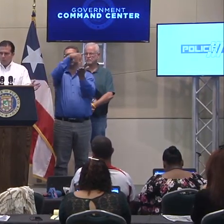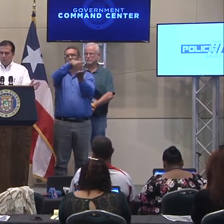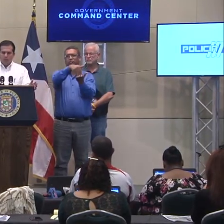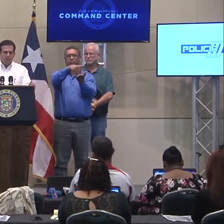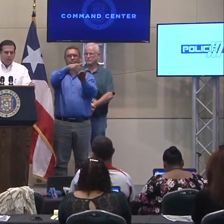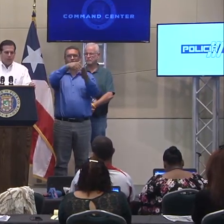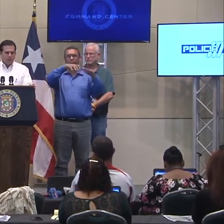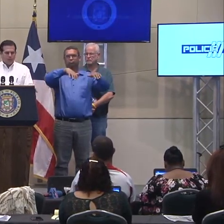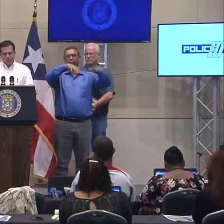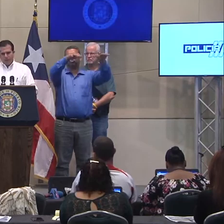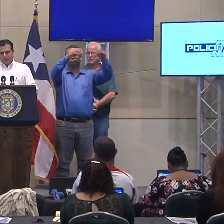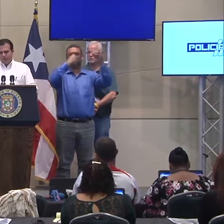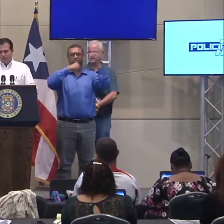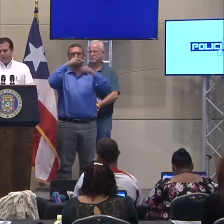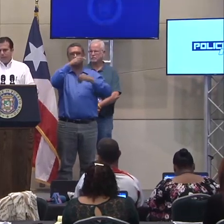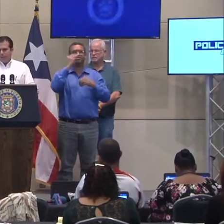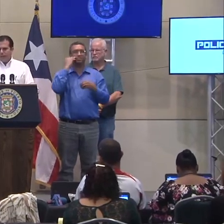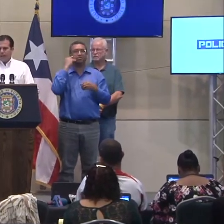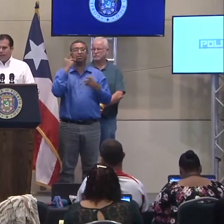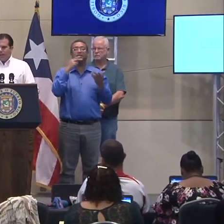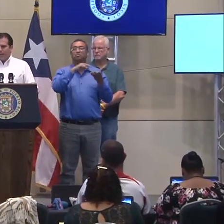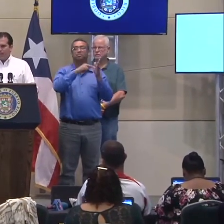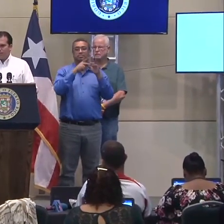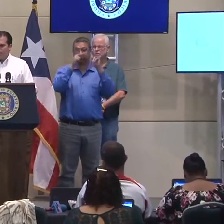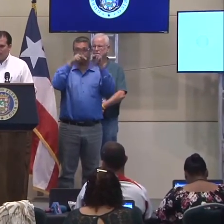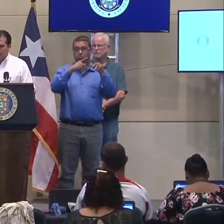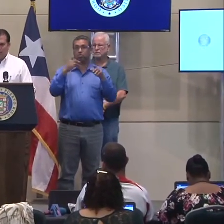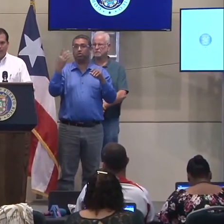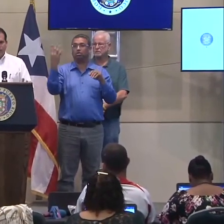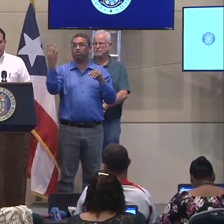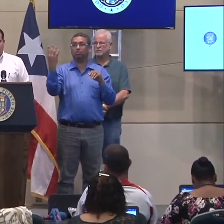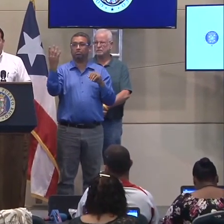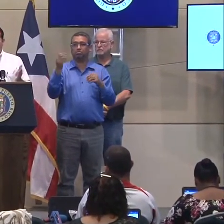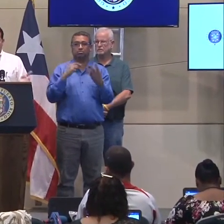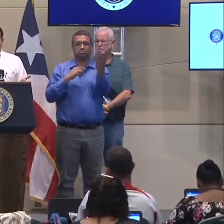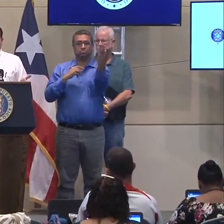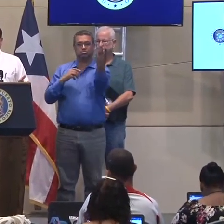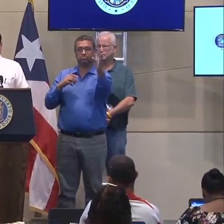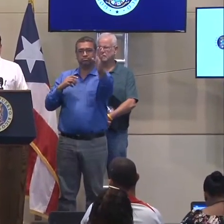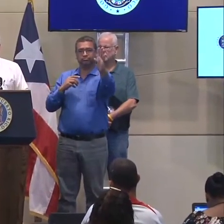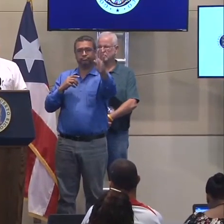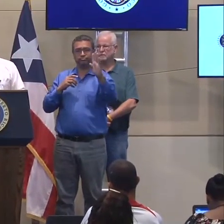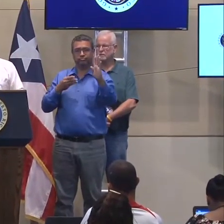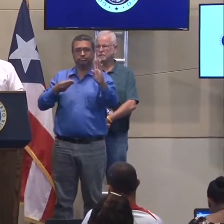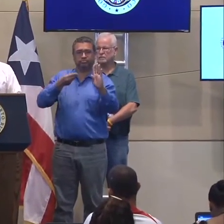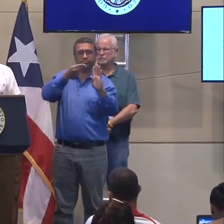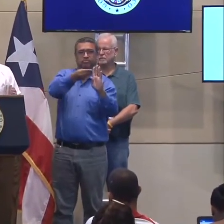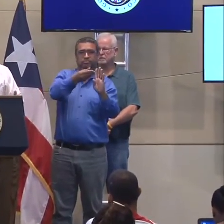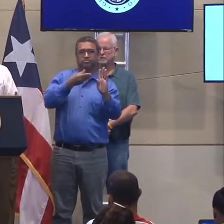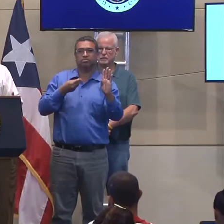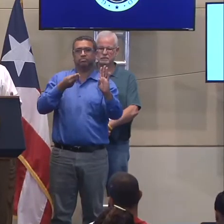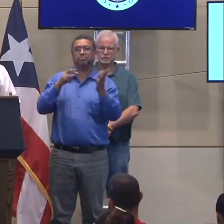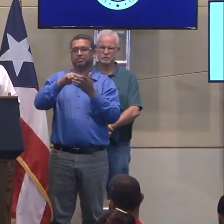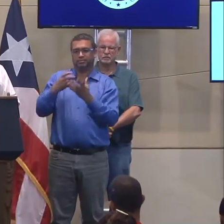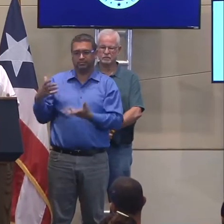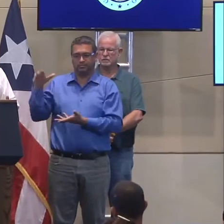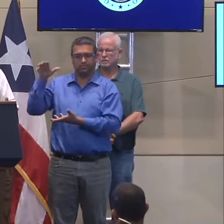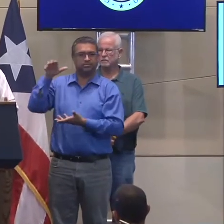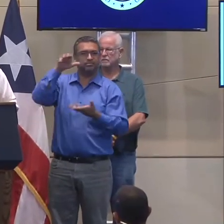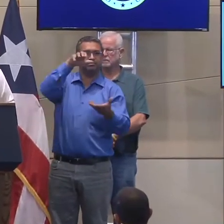que todo el mundo sabe dónde están, eh, se le entrega a la ciudadanía una compra que le puede durar cuatro o cinco días.